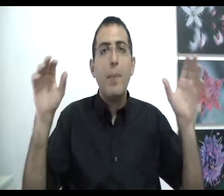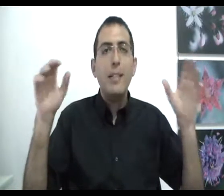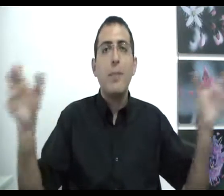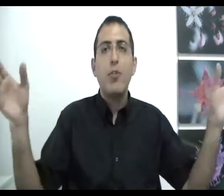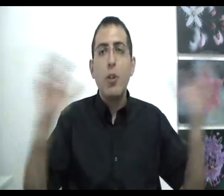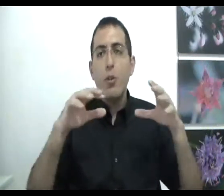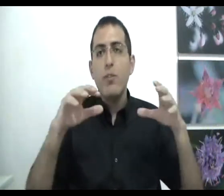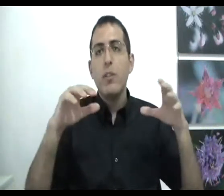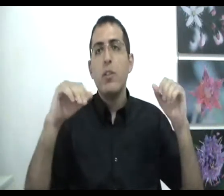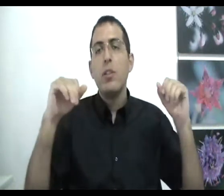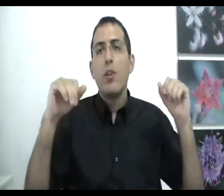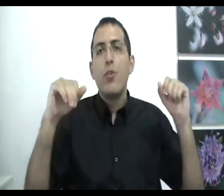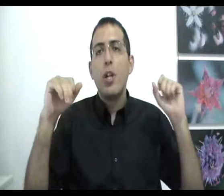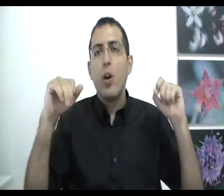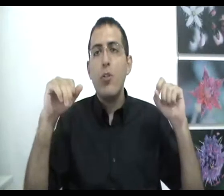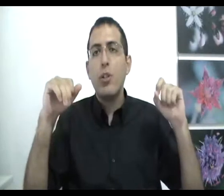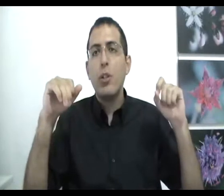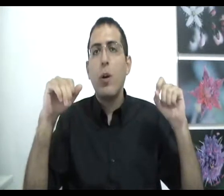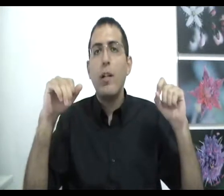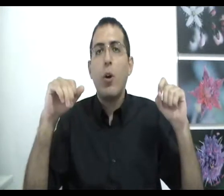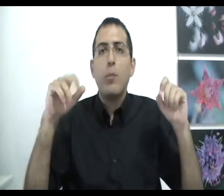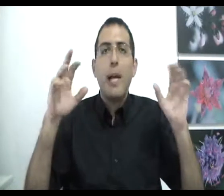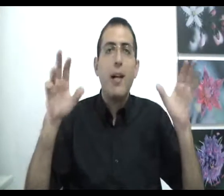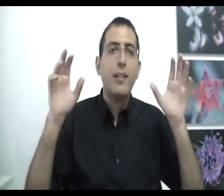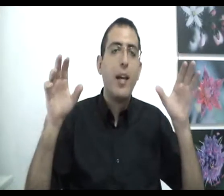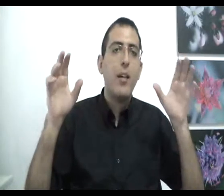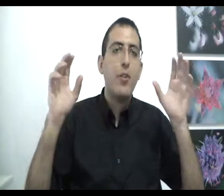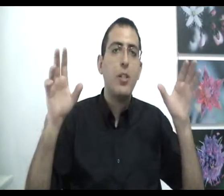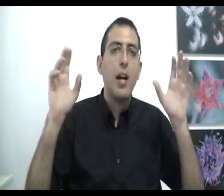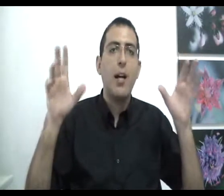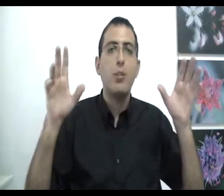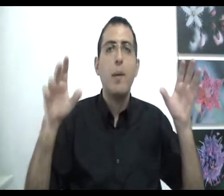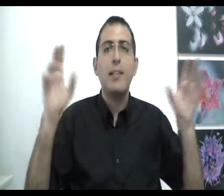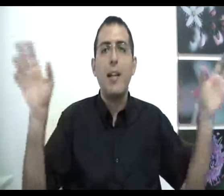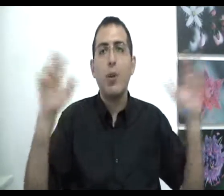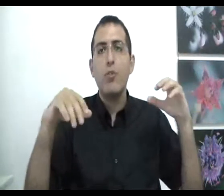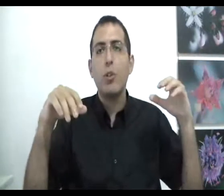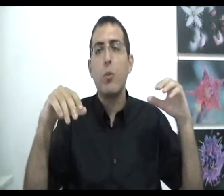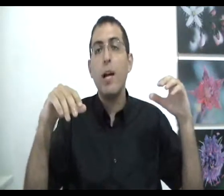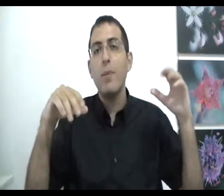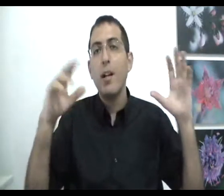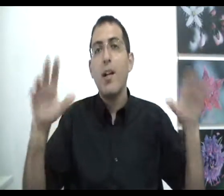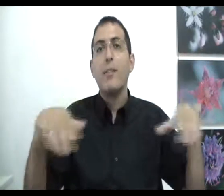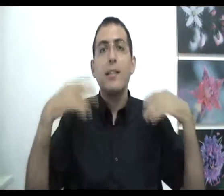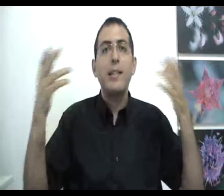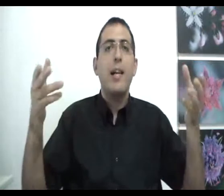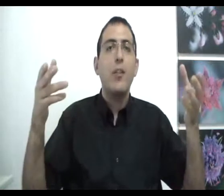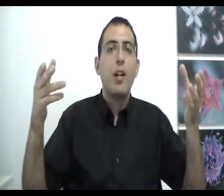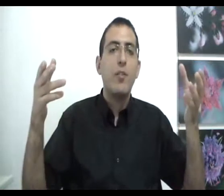בעצם השילוב של כל השיטות הרוחניות ביחד כשיטה אחת זאת אומרת כך את כל השיטות כולם תנסה לשלב